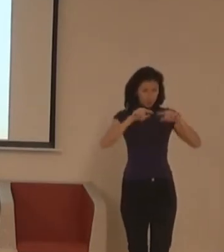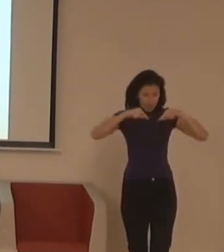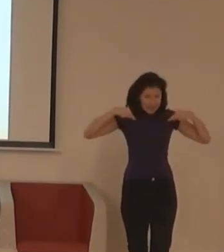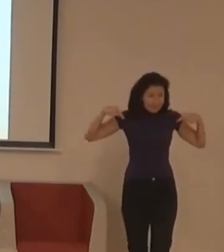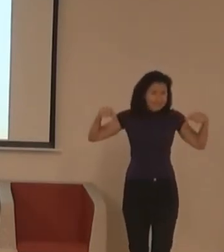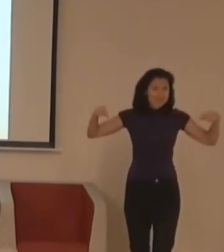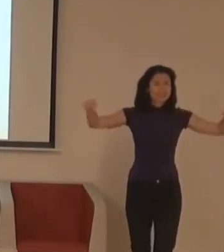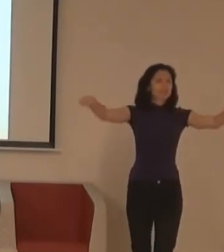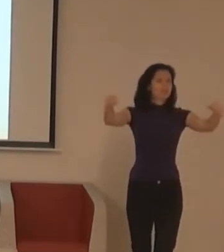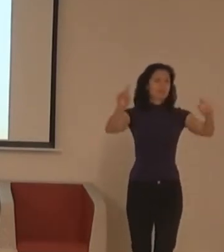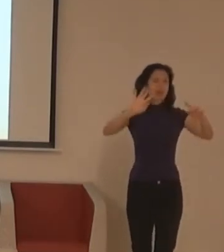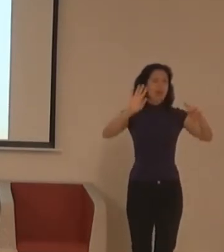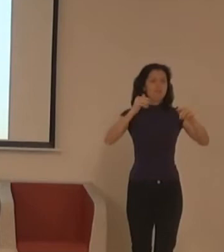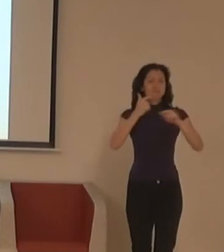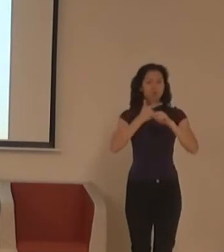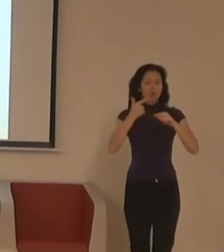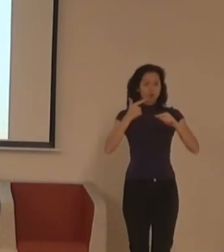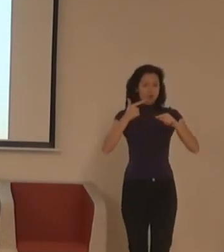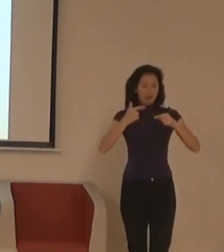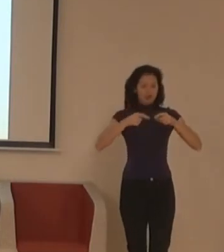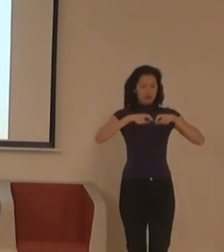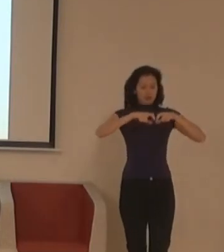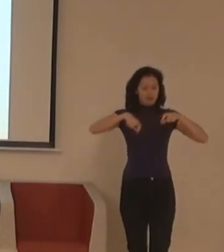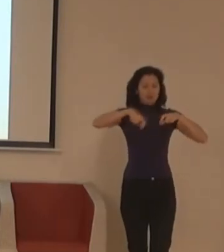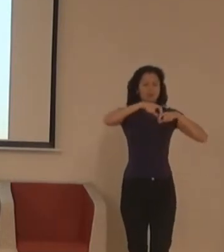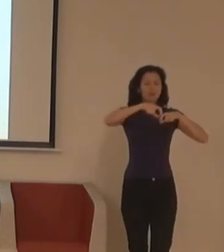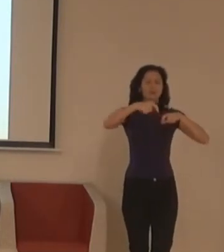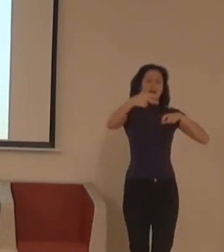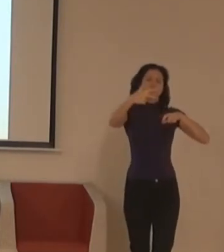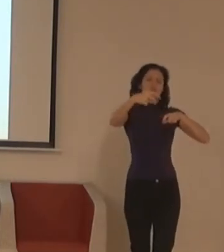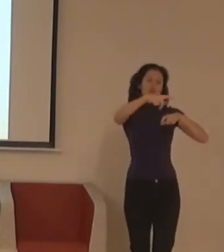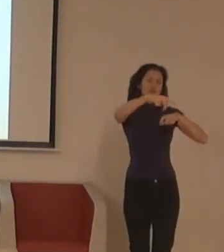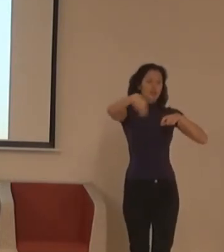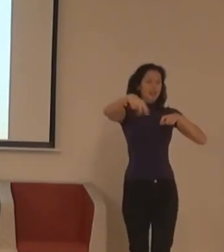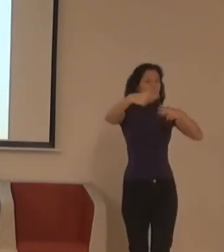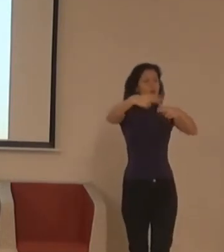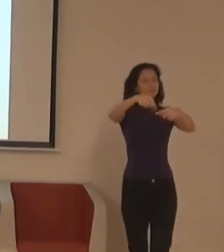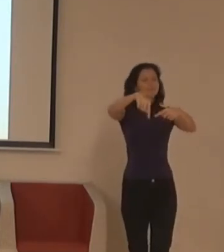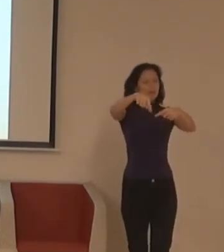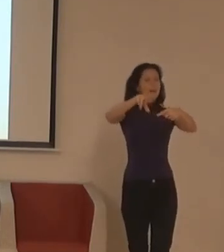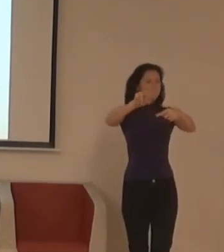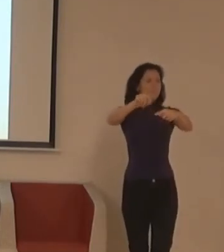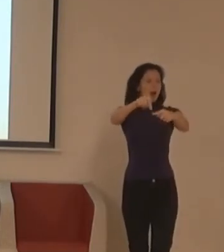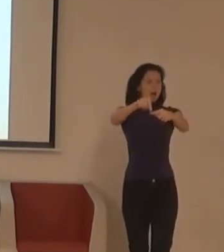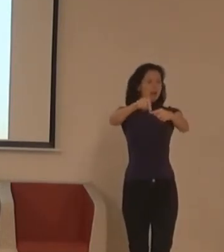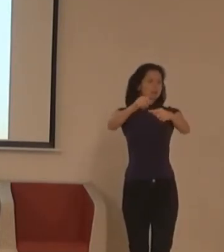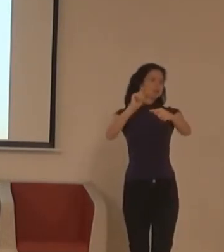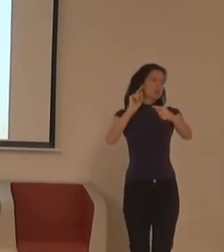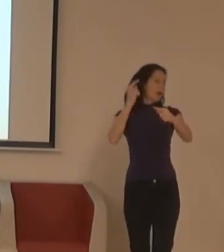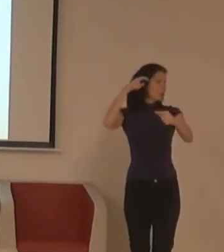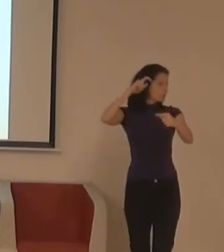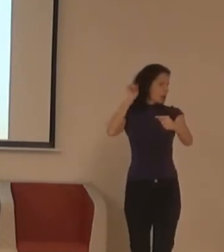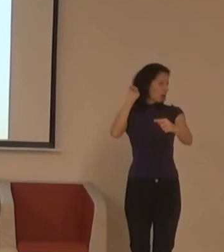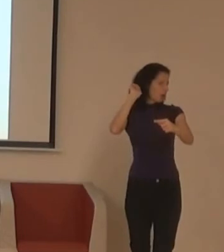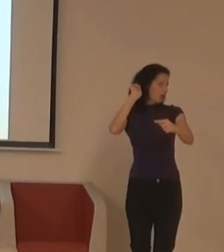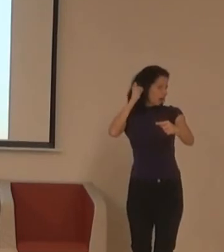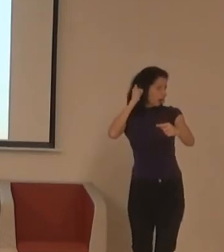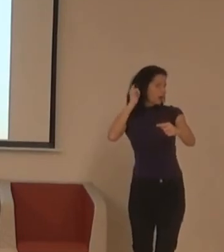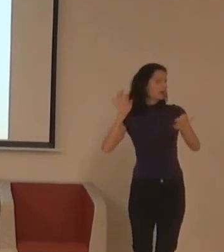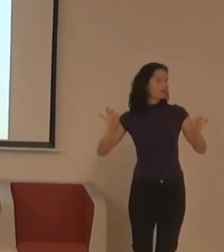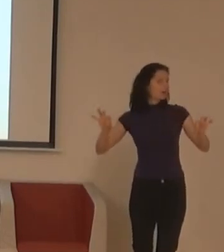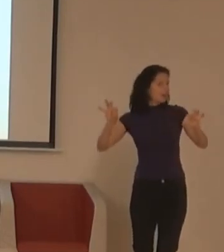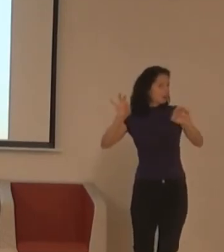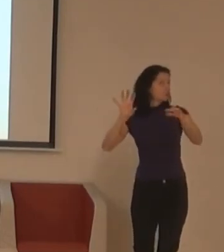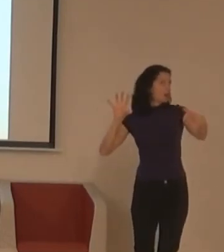Takže když se do toho sálu posadíte a jste v třetí třetině a máme sluchadlo a chcete užít indukční smíčku, tak je to skvělý. A když se posadíte trošku